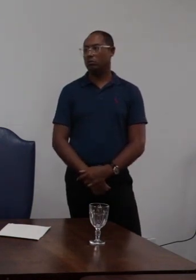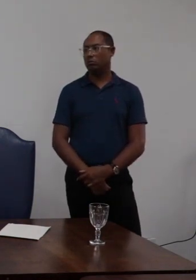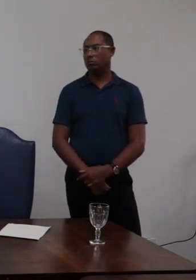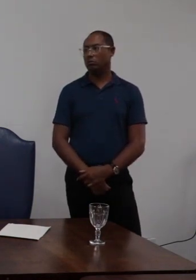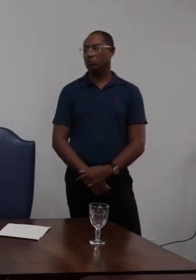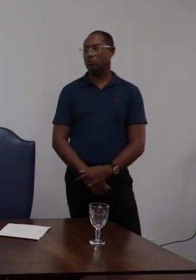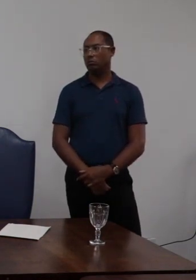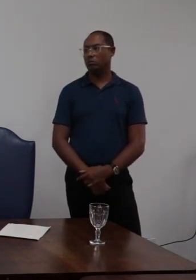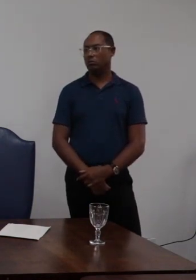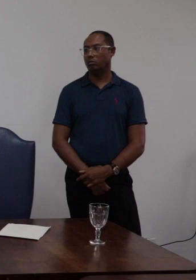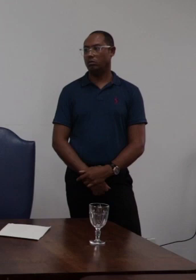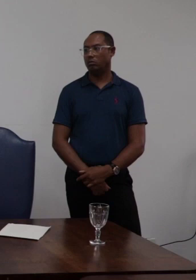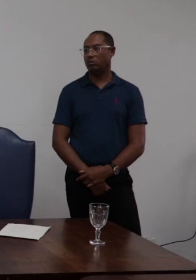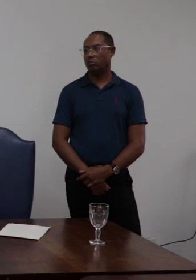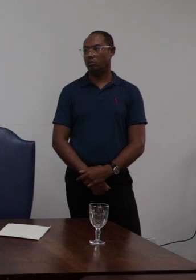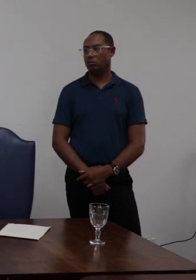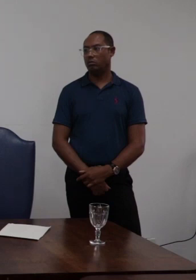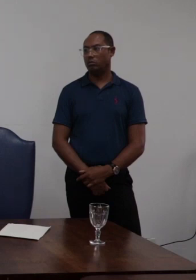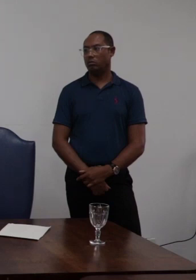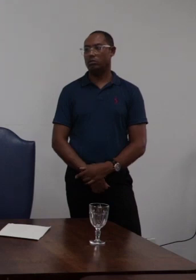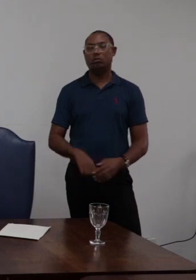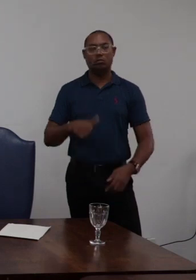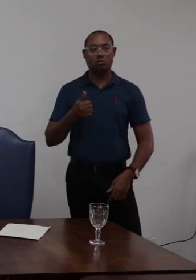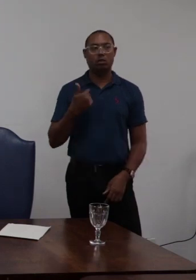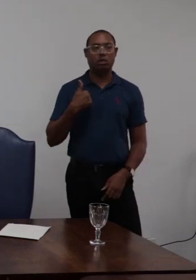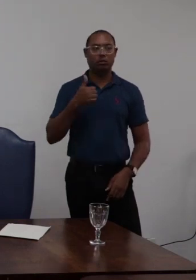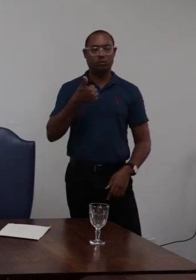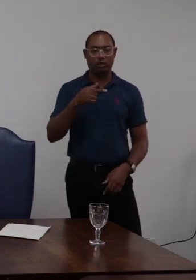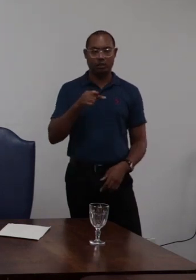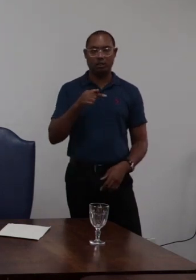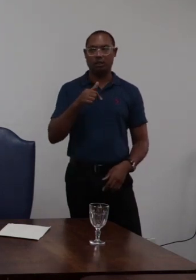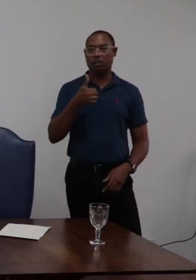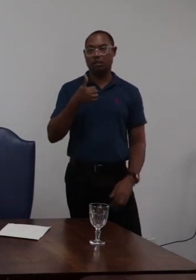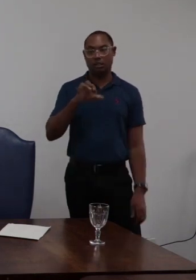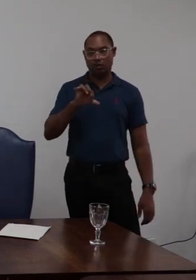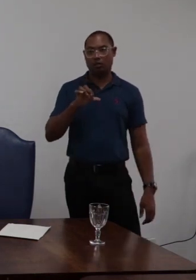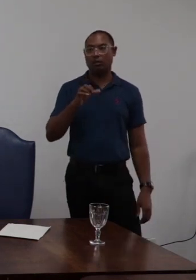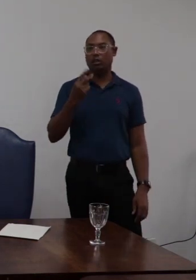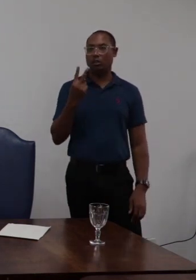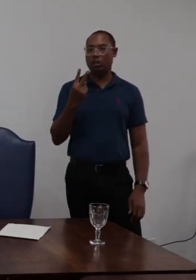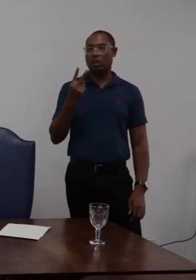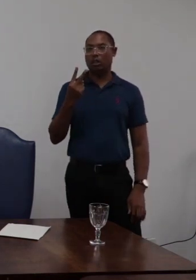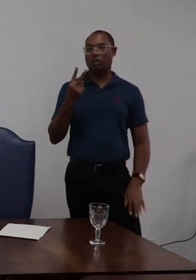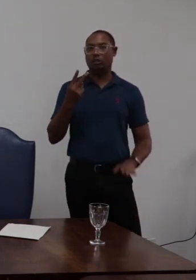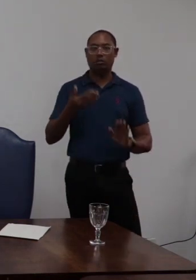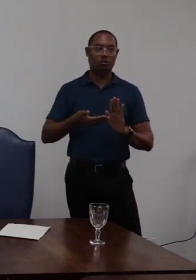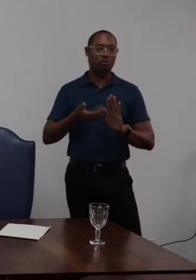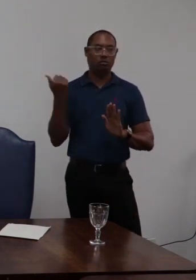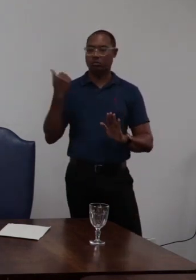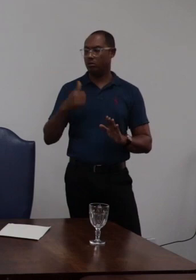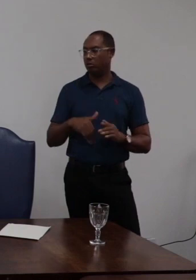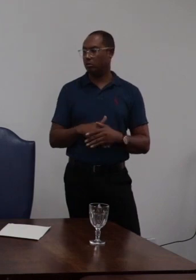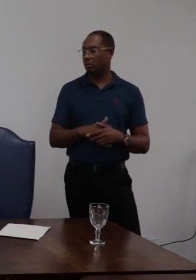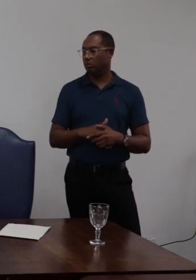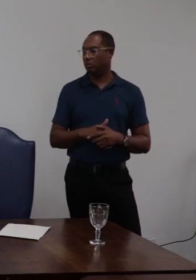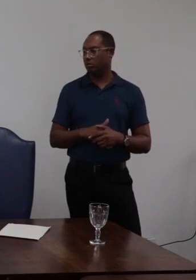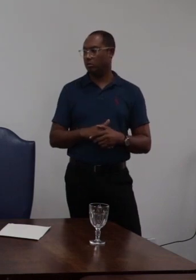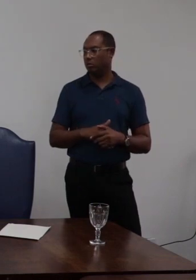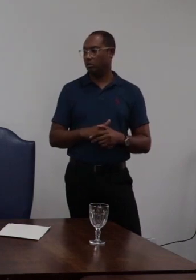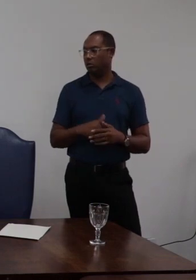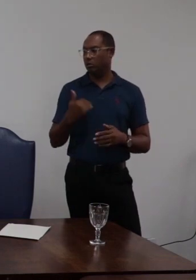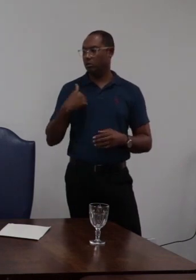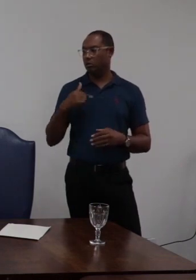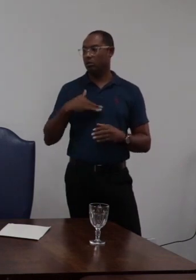19 conselheiros presentes no recinto dois conselheiros estão eu estou impedido e